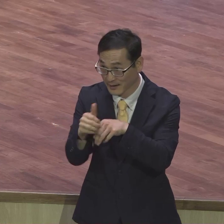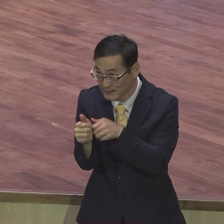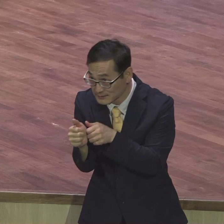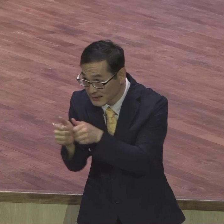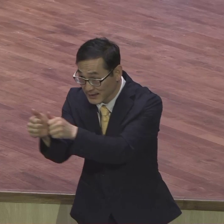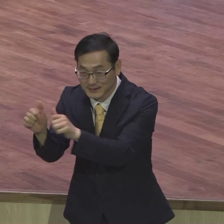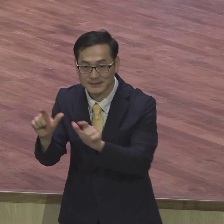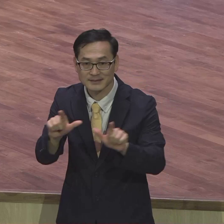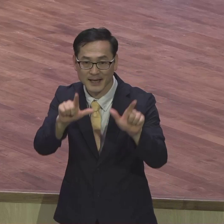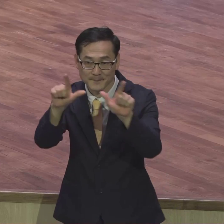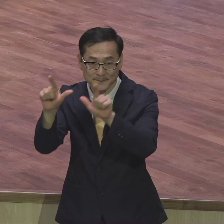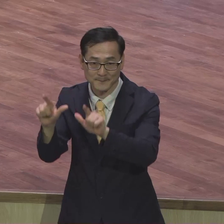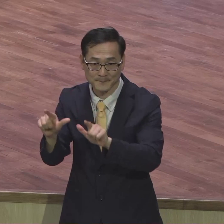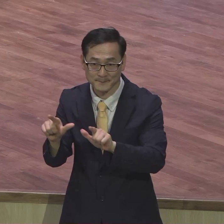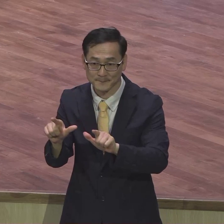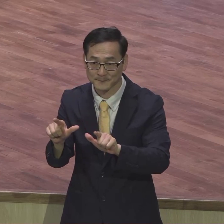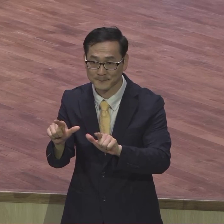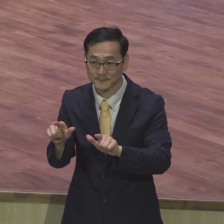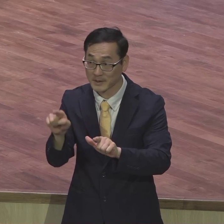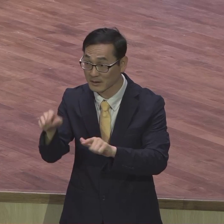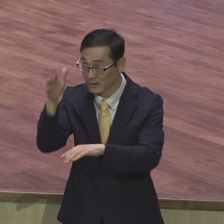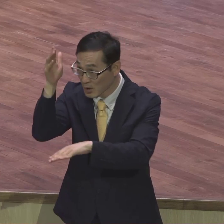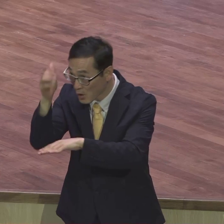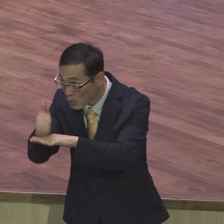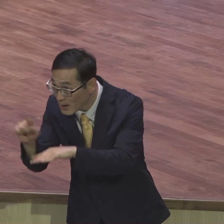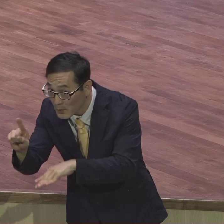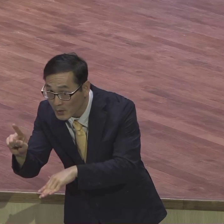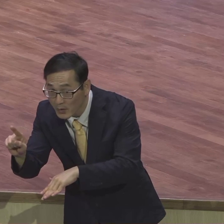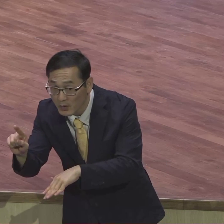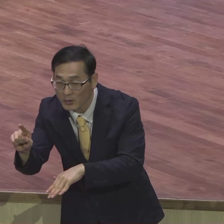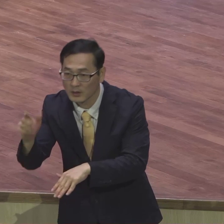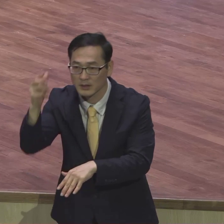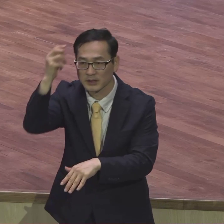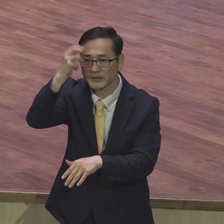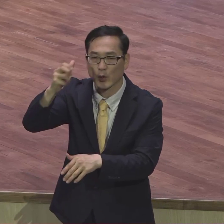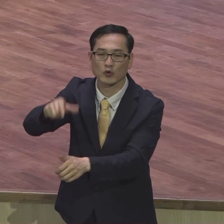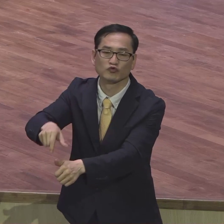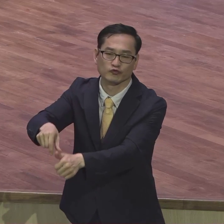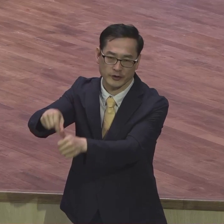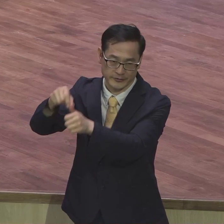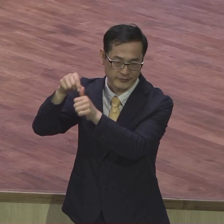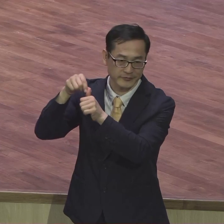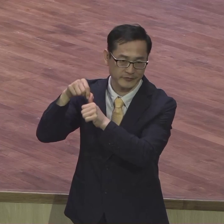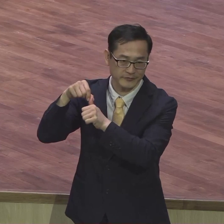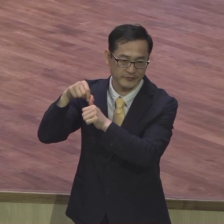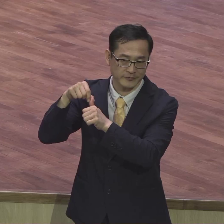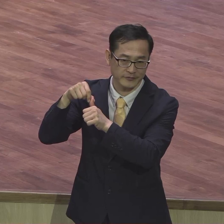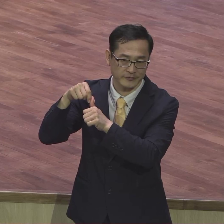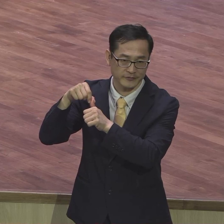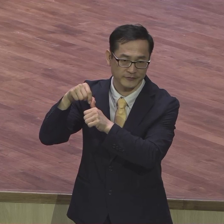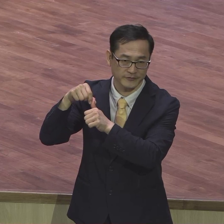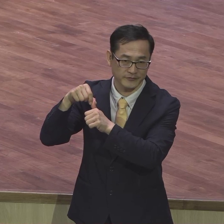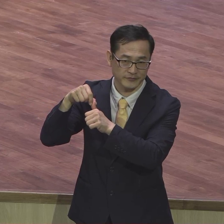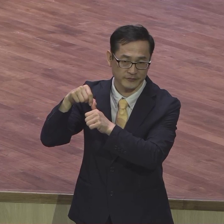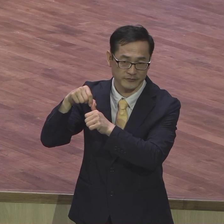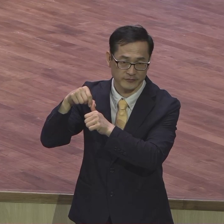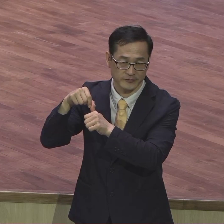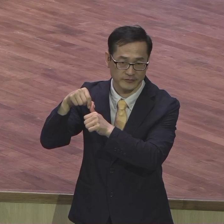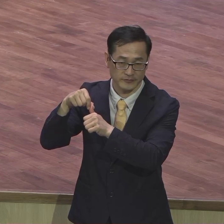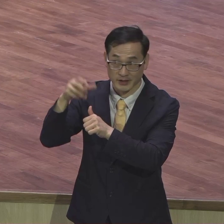예배 성공의 결국이 뭐예요? 영혼구원이에요. 영혼구원. 이걸 붙잡아야 돼요. 꽉 잡으시기